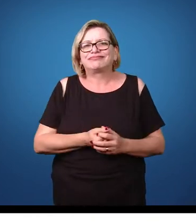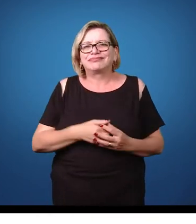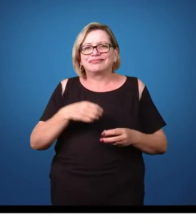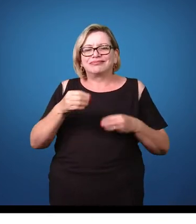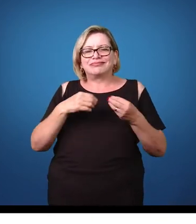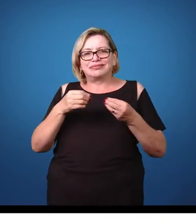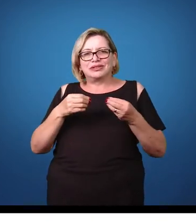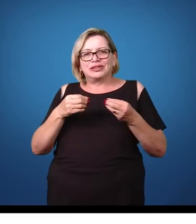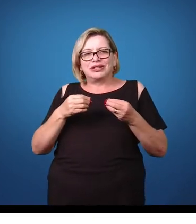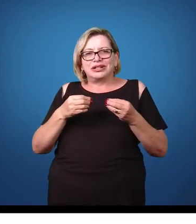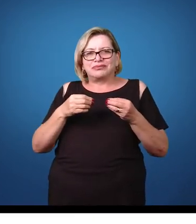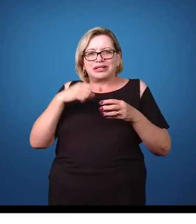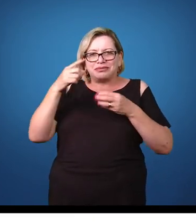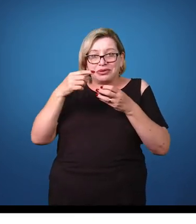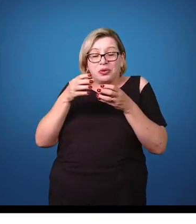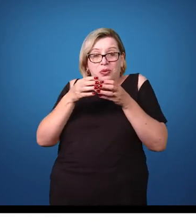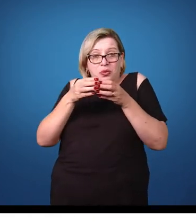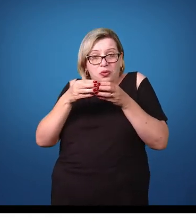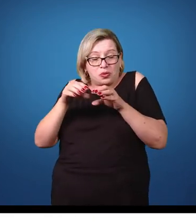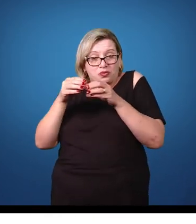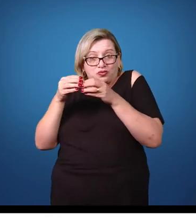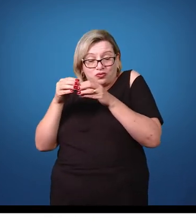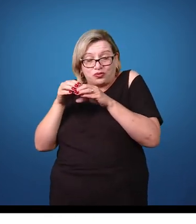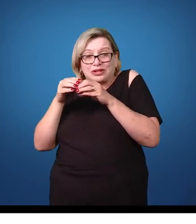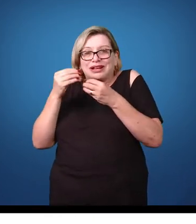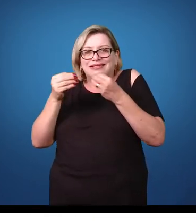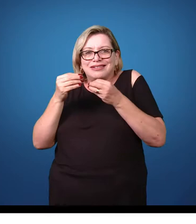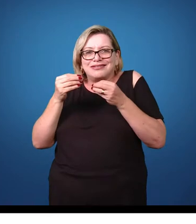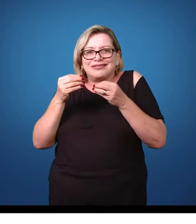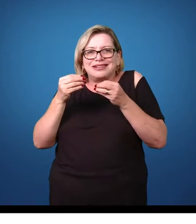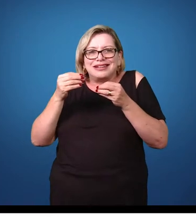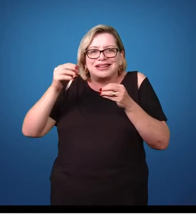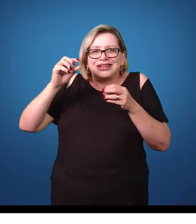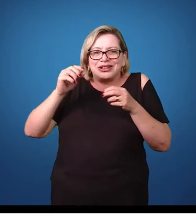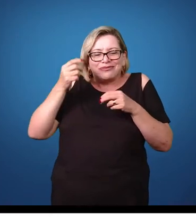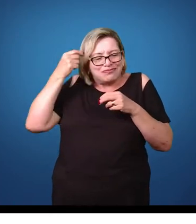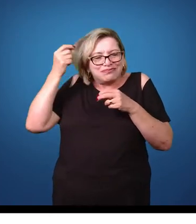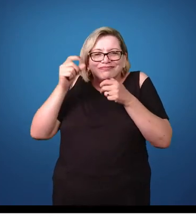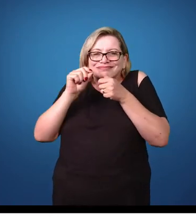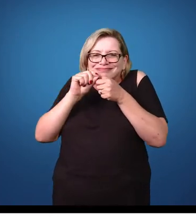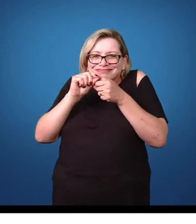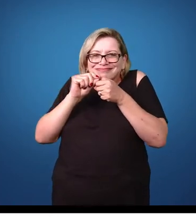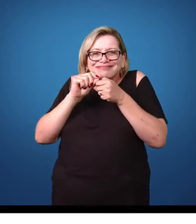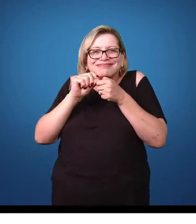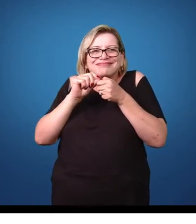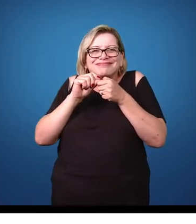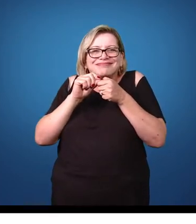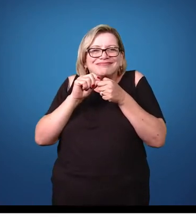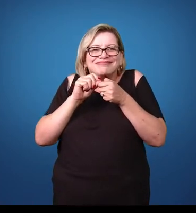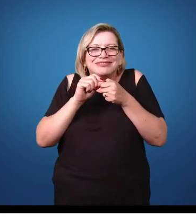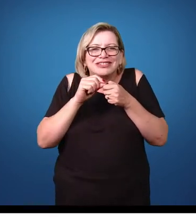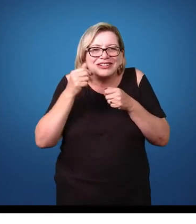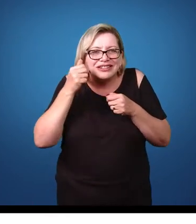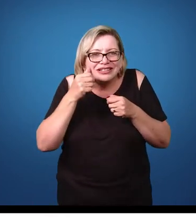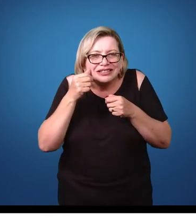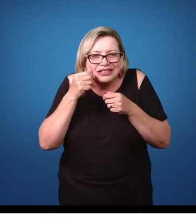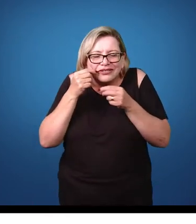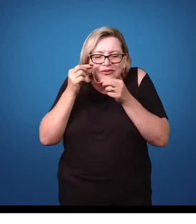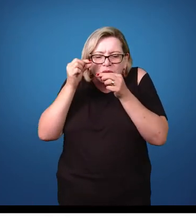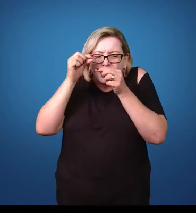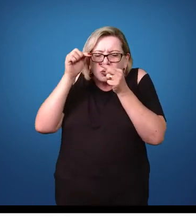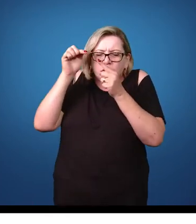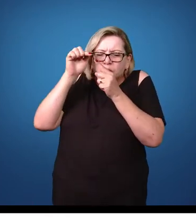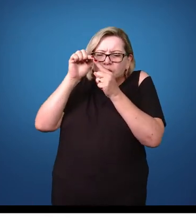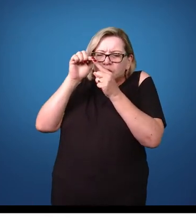ectoparasita. Para ovo depositar, essas fêmeas, elas migram para próximo da base